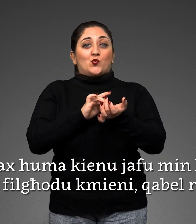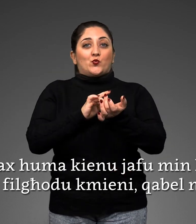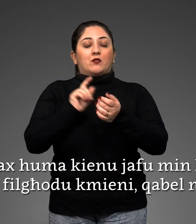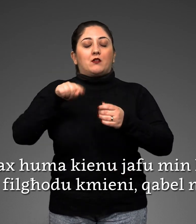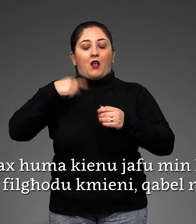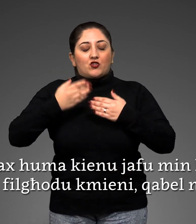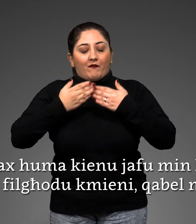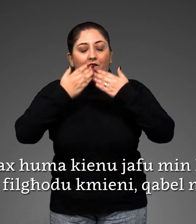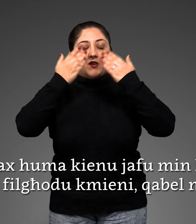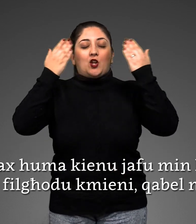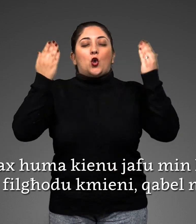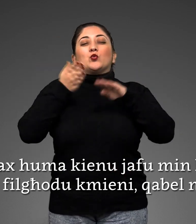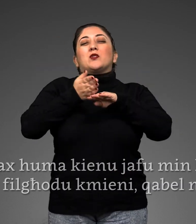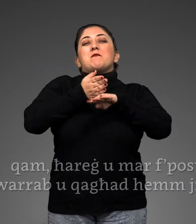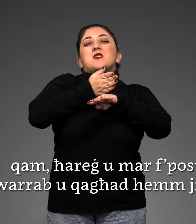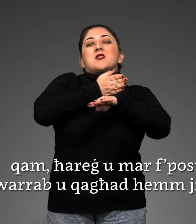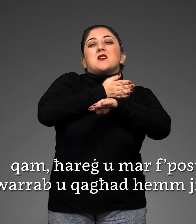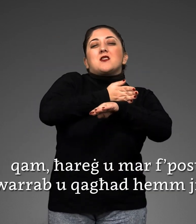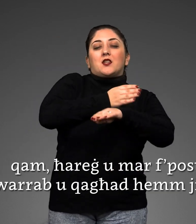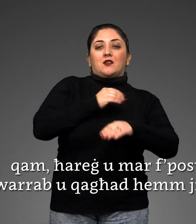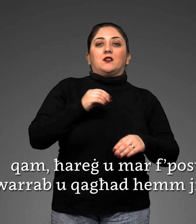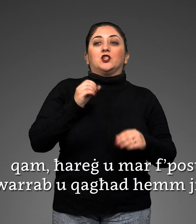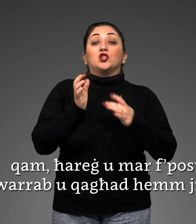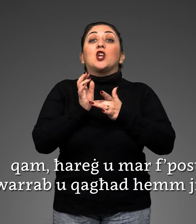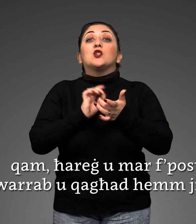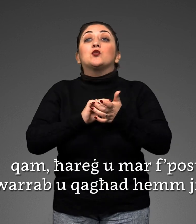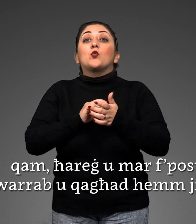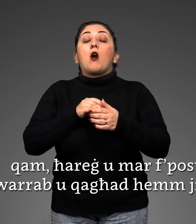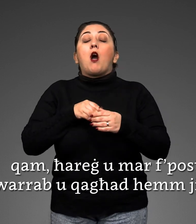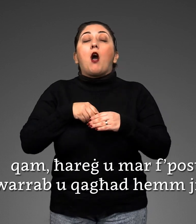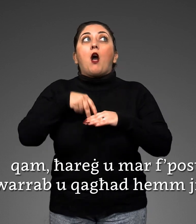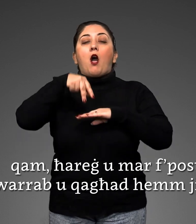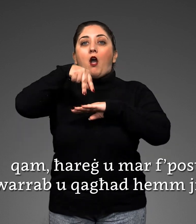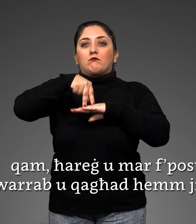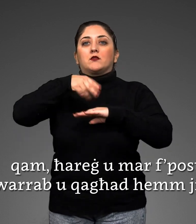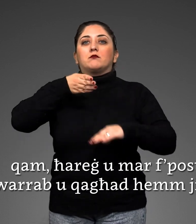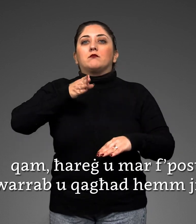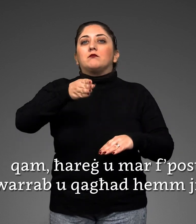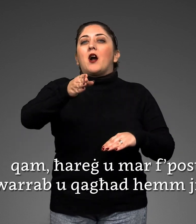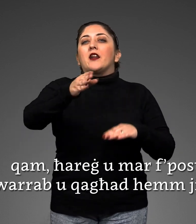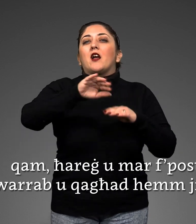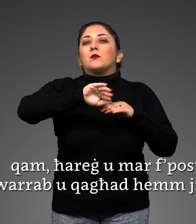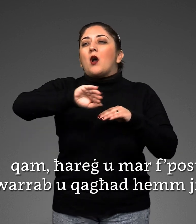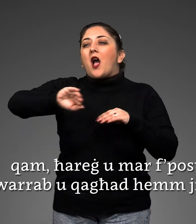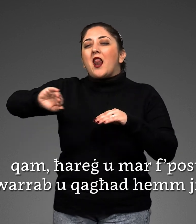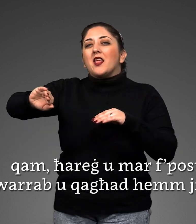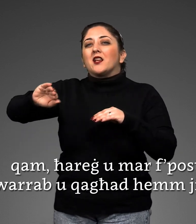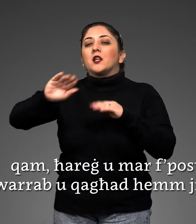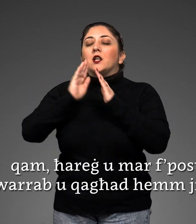-ogduk mieni għabel ma' zerna ħam ħareċ u marf posti muarrab u għad em jitlup.